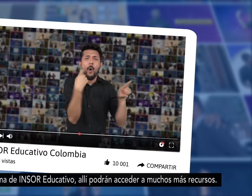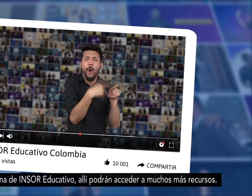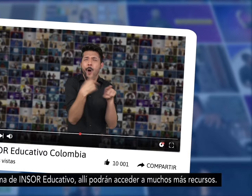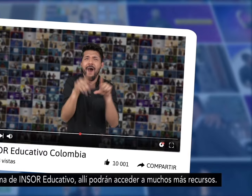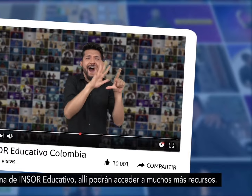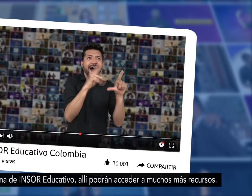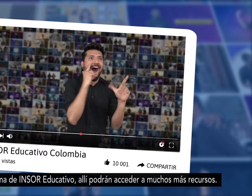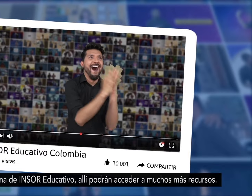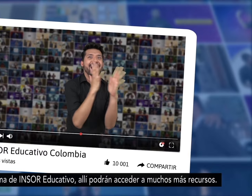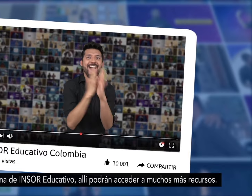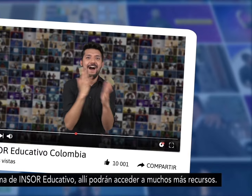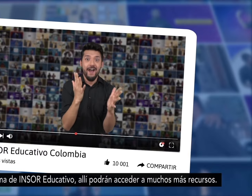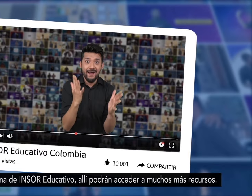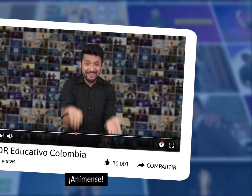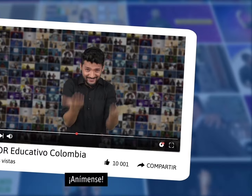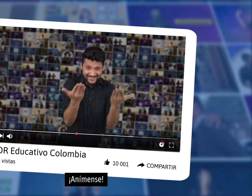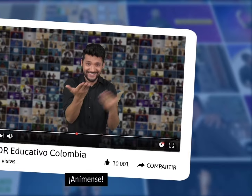muchos más recursos ¡anímense! ¡anímense!